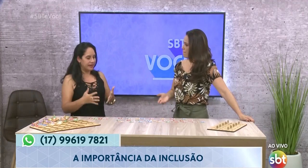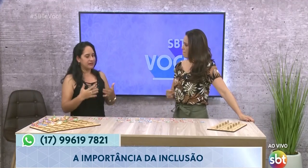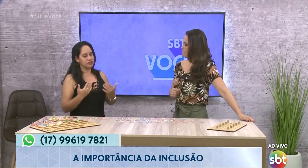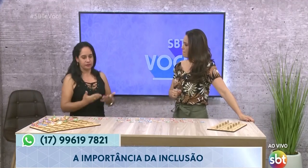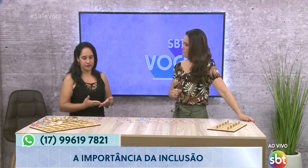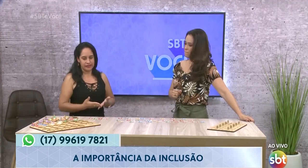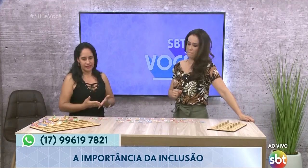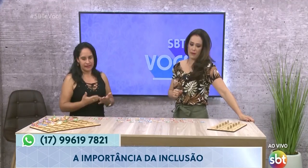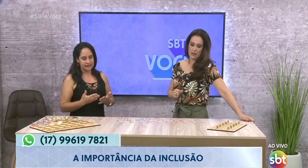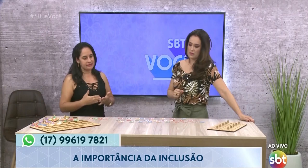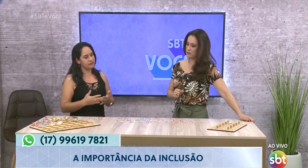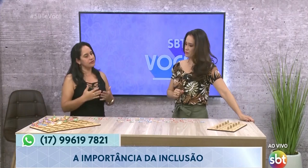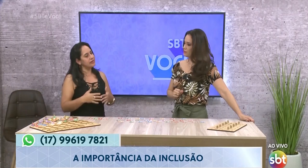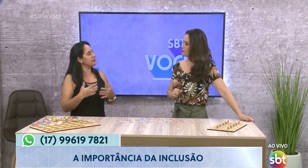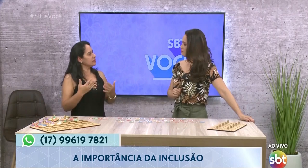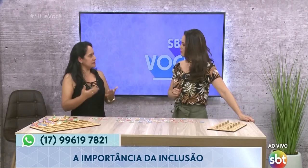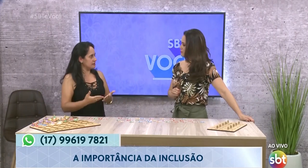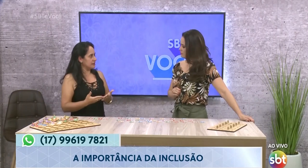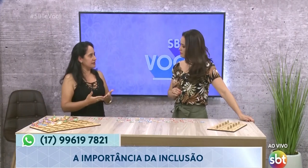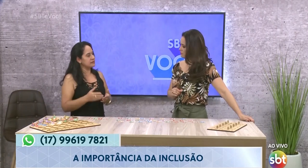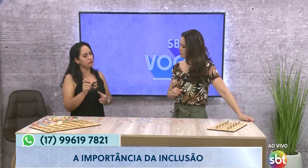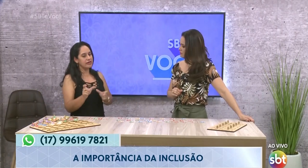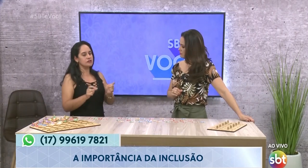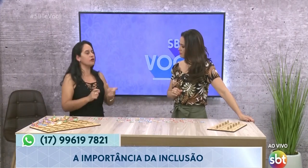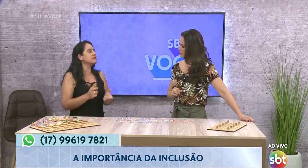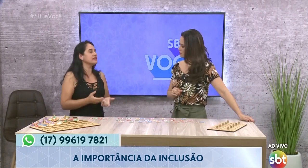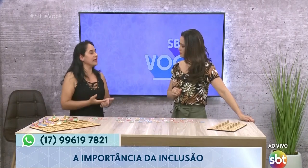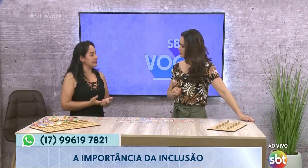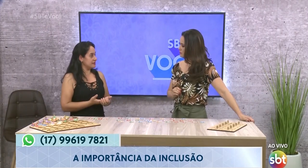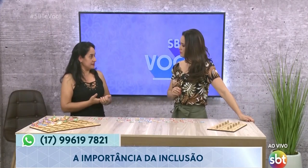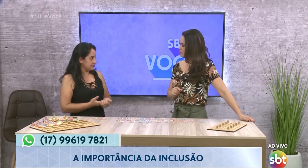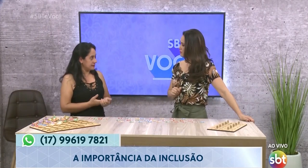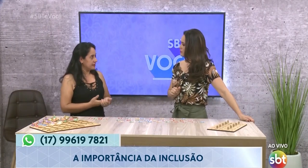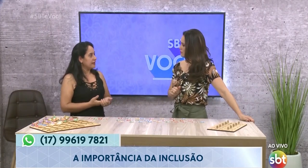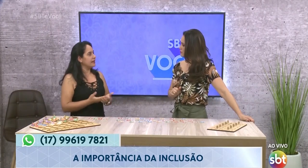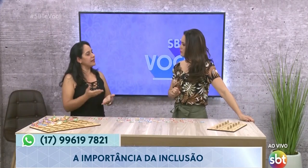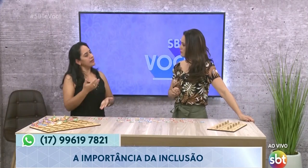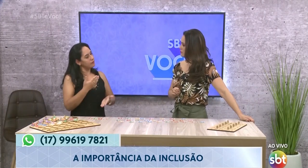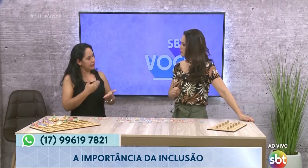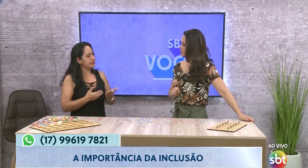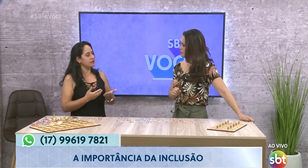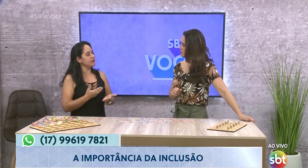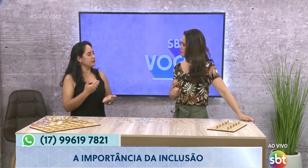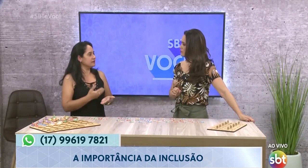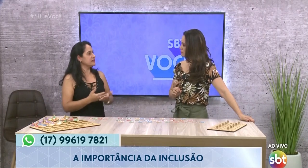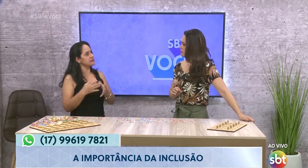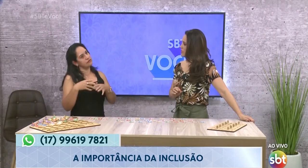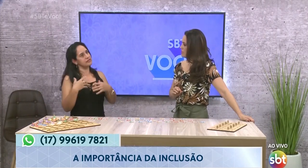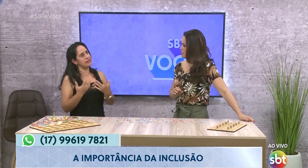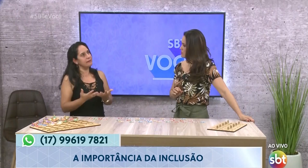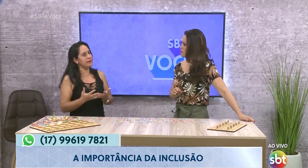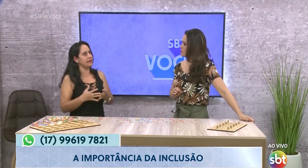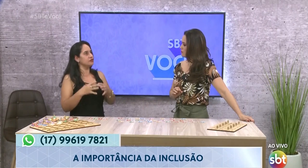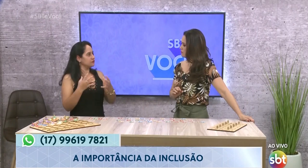a prática, porque a questão da língua de sinais não é só os sinais em si, ela é uma língua. Então, assim, se você aprende